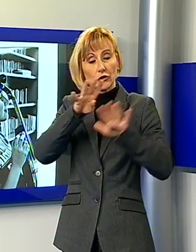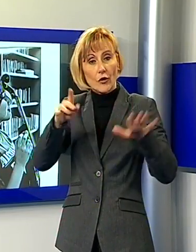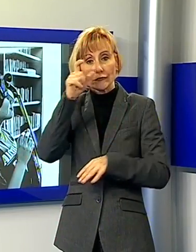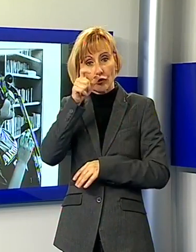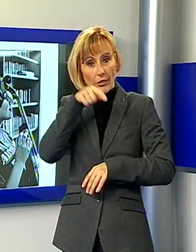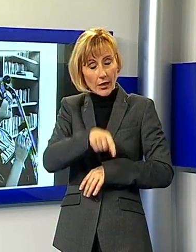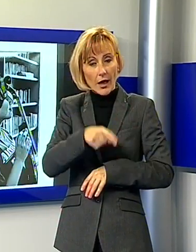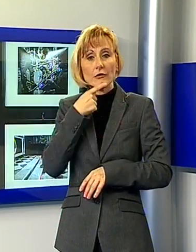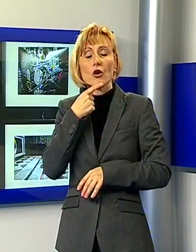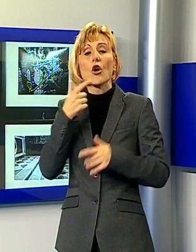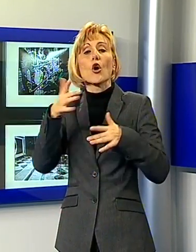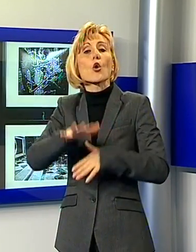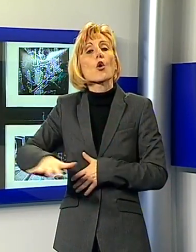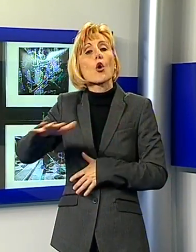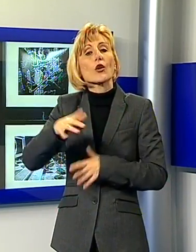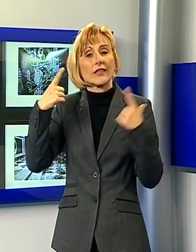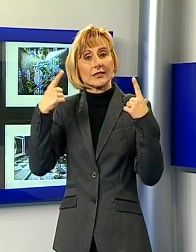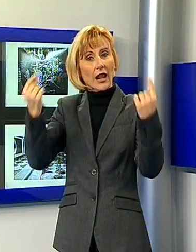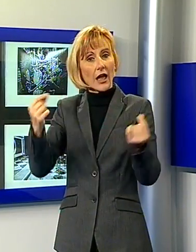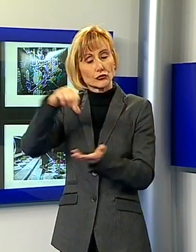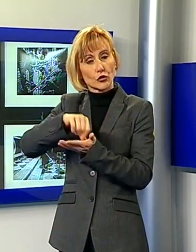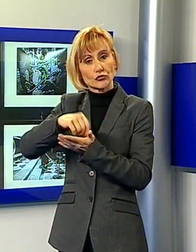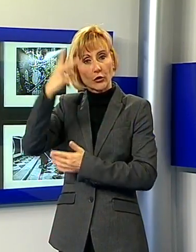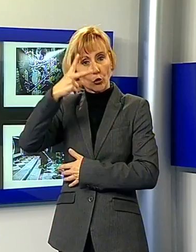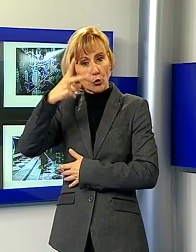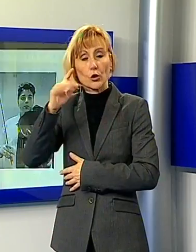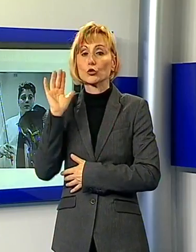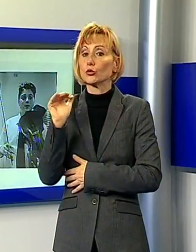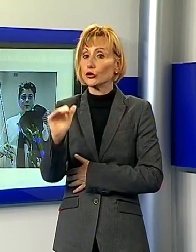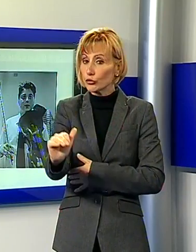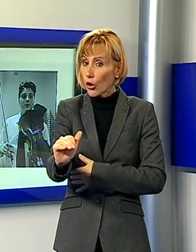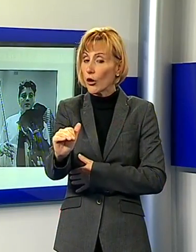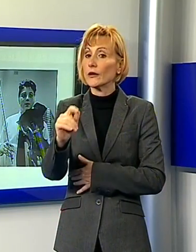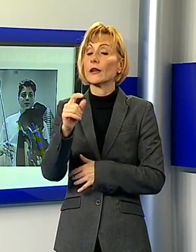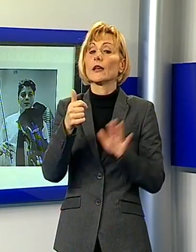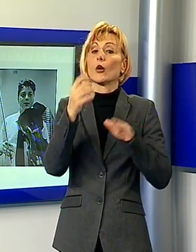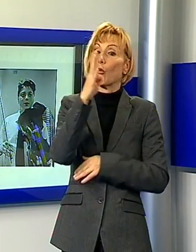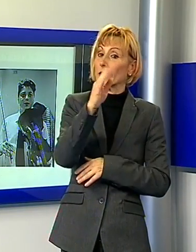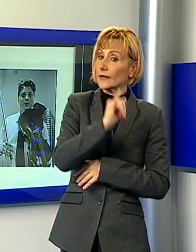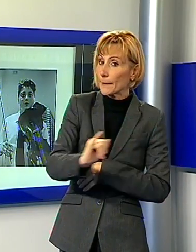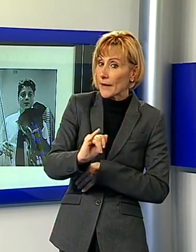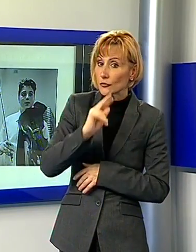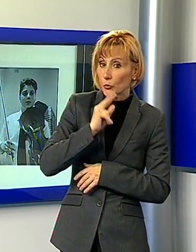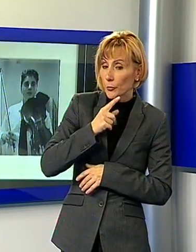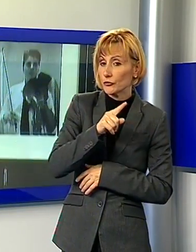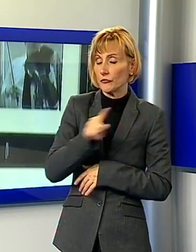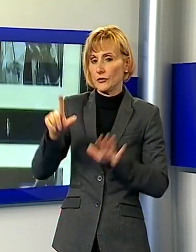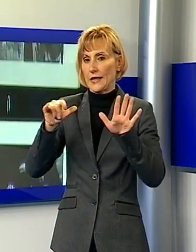Corte dell'Angelo nel Centro Storico di Lucca tutti i giorni con orario 16.30-19.30, il sabato e la